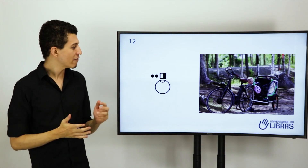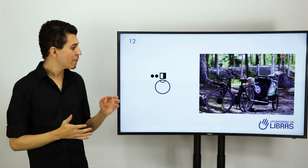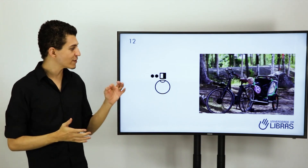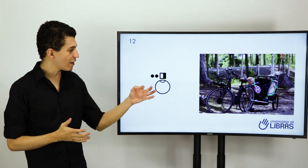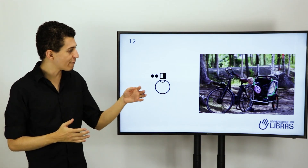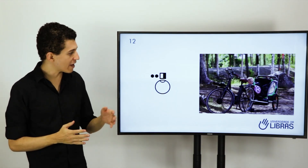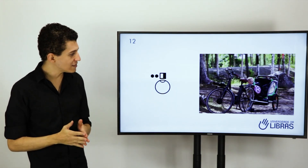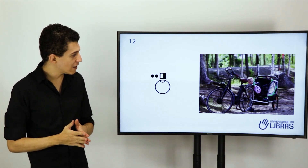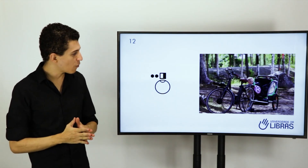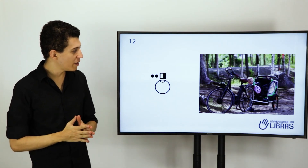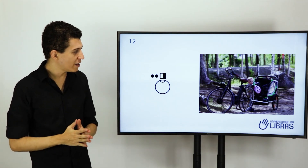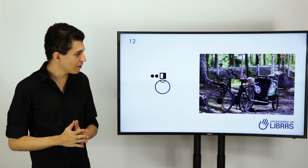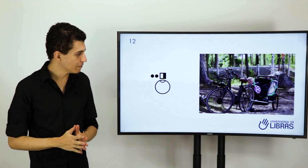Vamos fazer uma frase ali com o menininho.